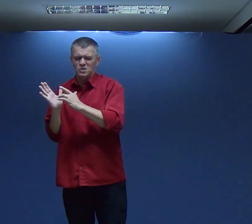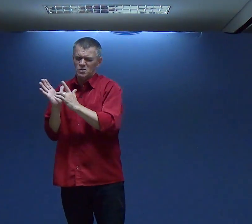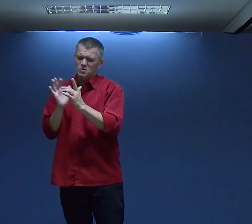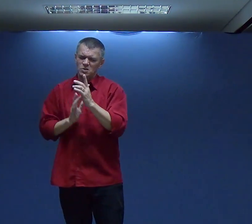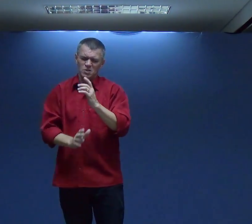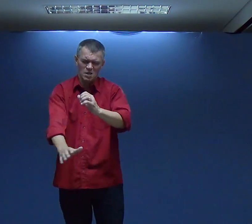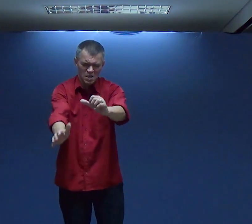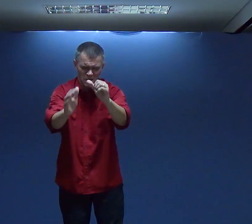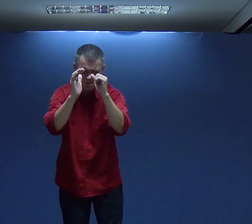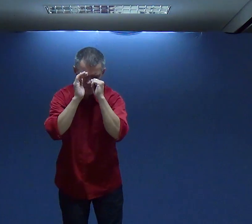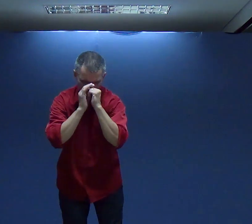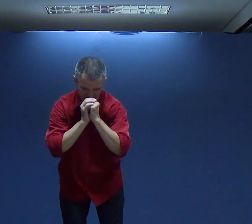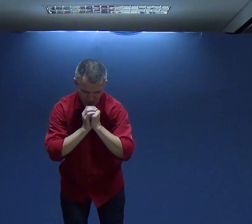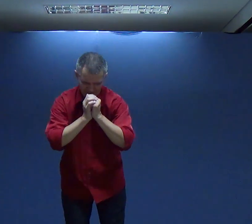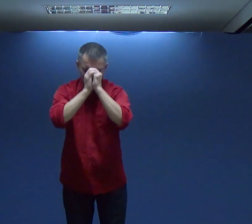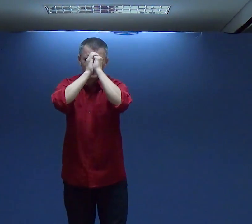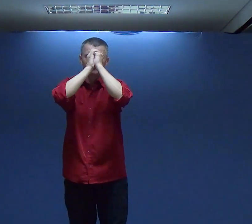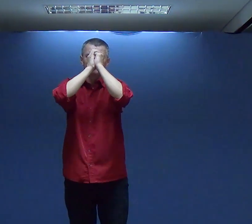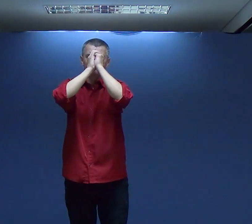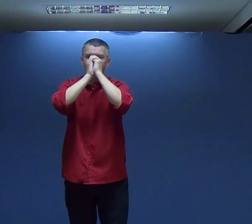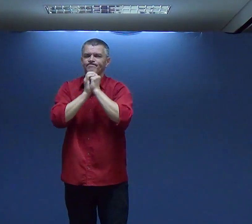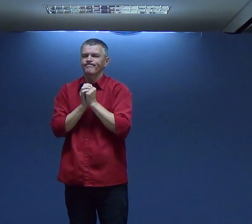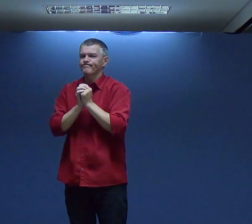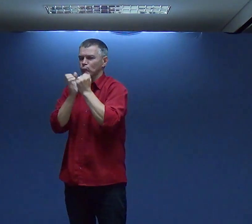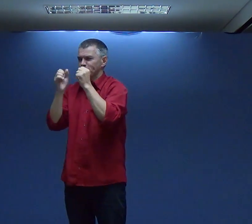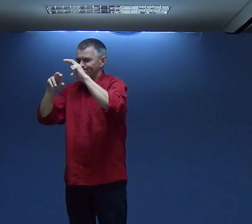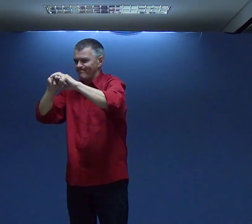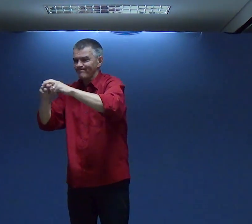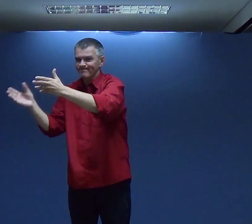Padre Do Fim Do Espírito Santo Oramos Amém